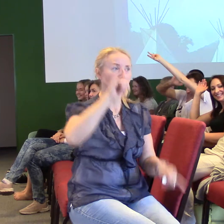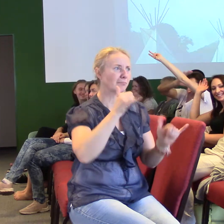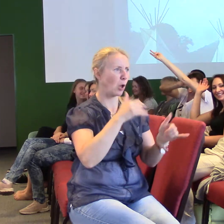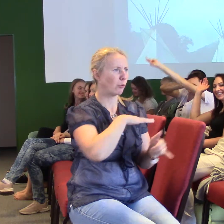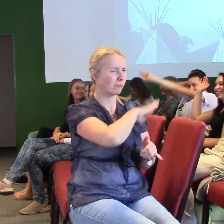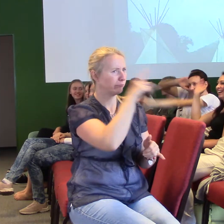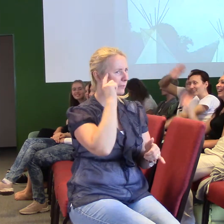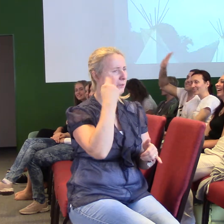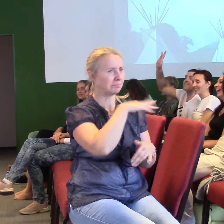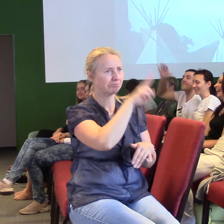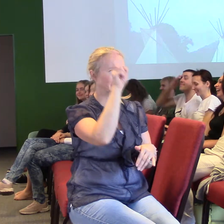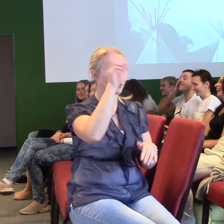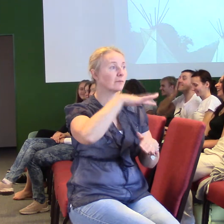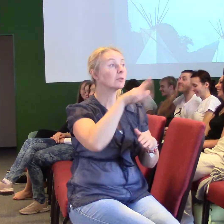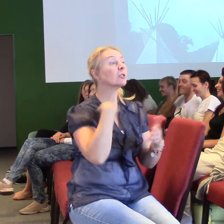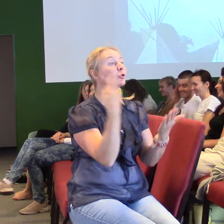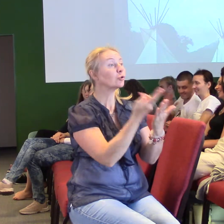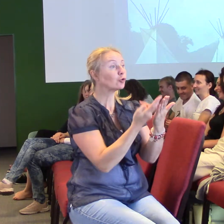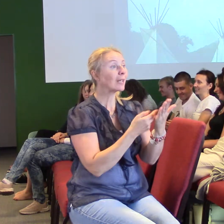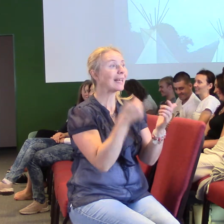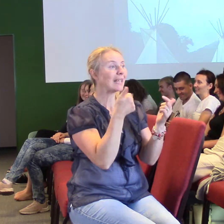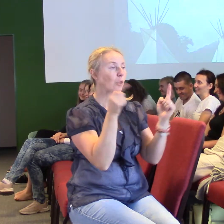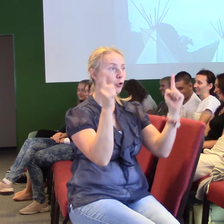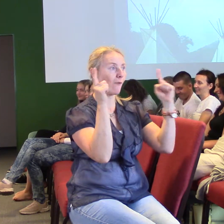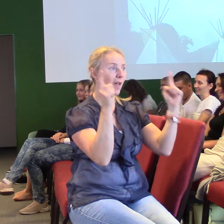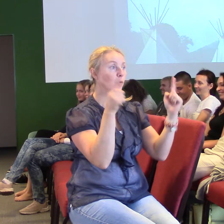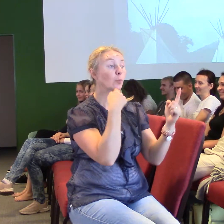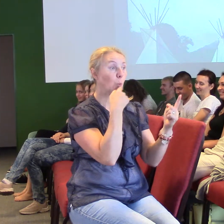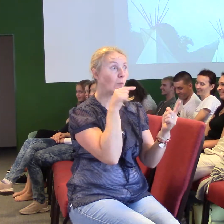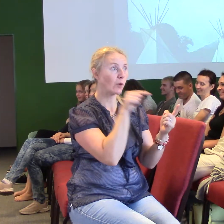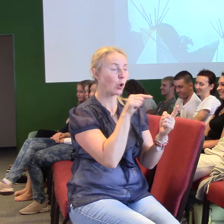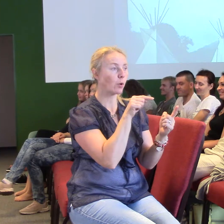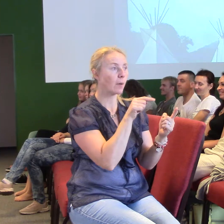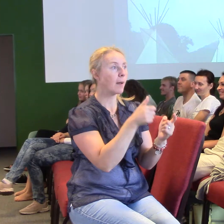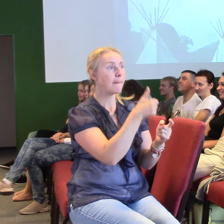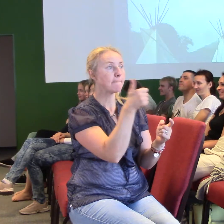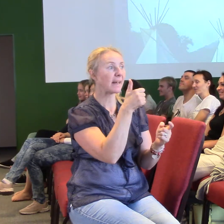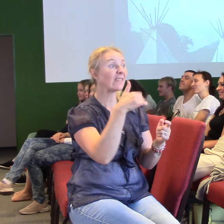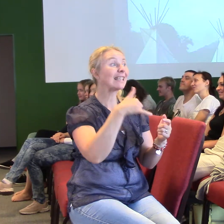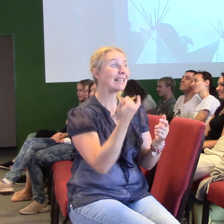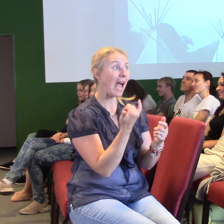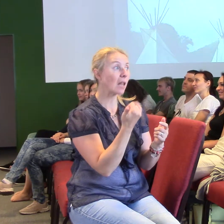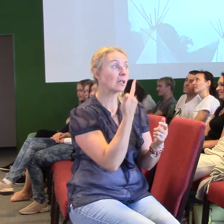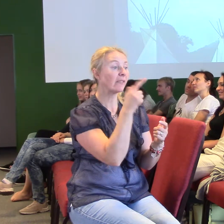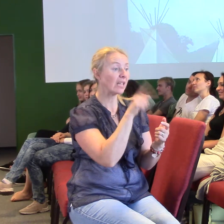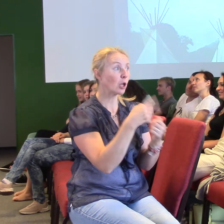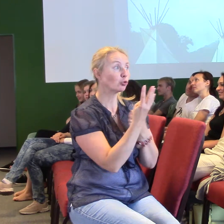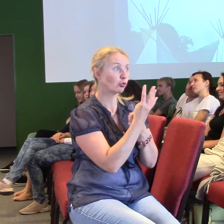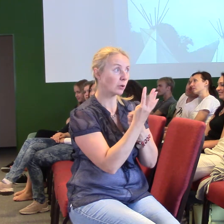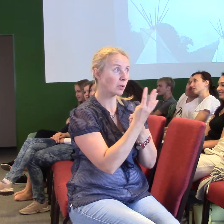A já vám k tomu přečtu jeden verž, který o tom mluví. 1. Ján 2.14 Napsal